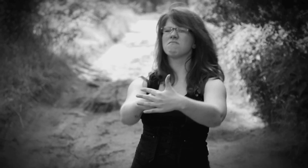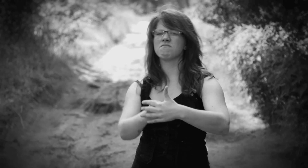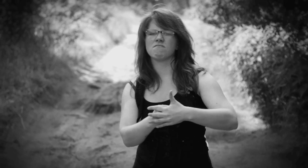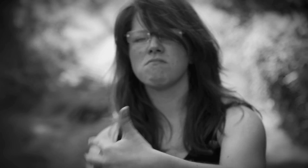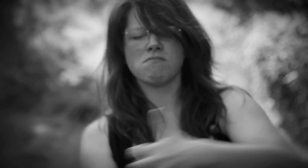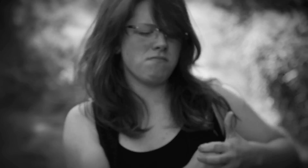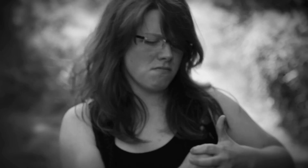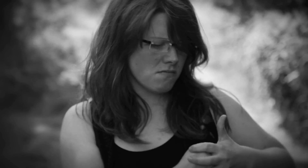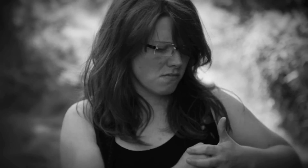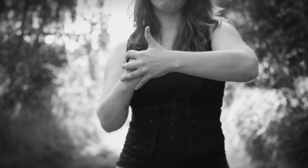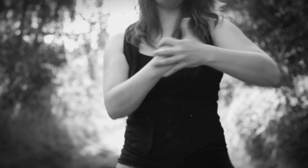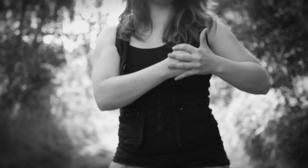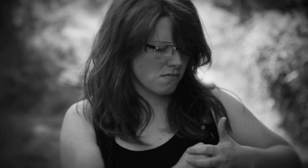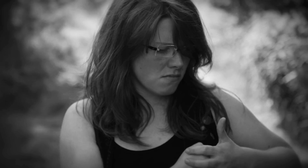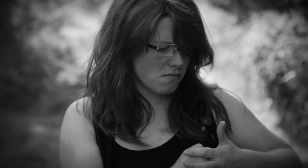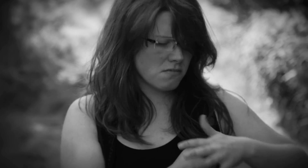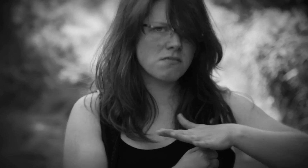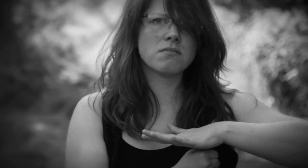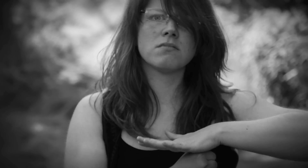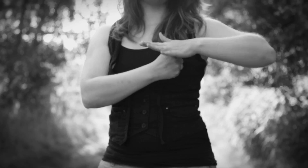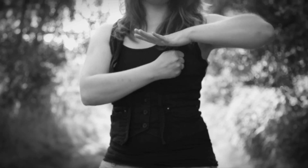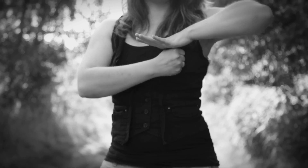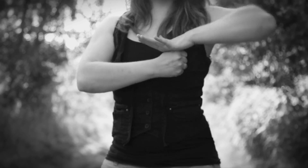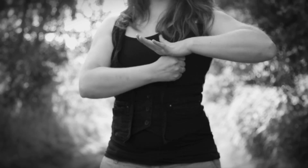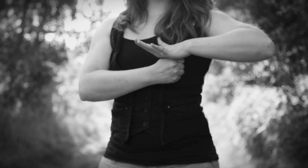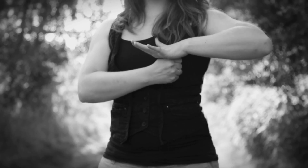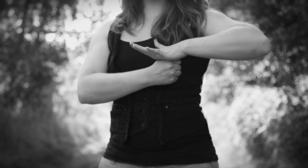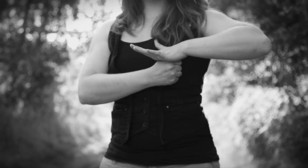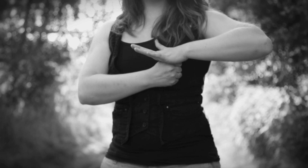zum Schweigen zu bringen Bis es geknebelt, gebrochen ist und weggesperrt